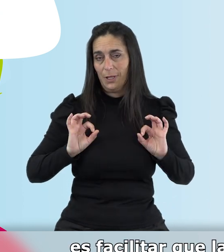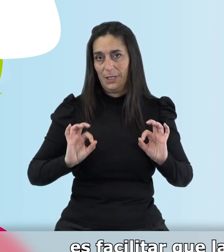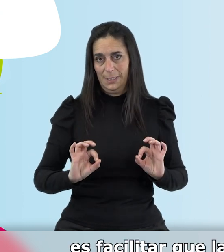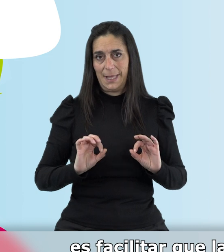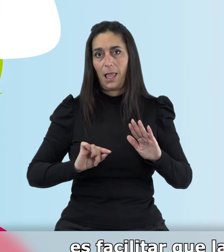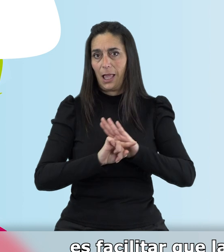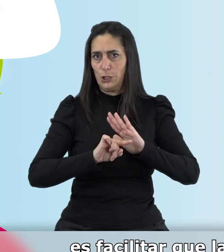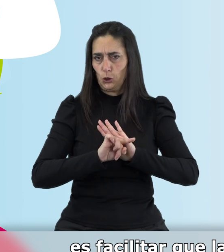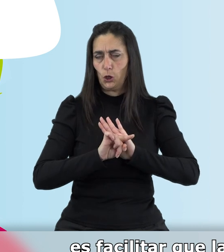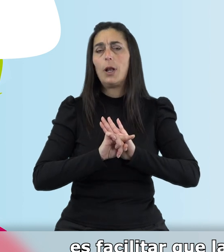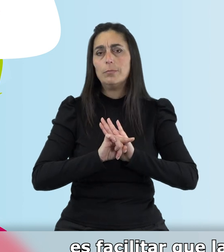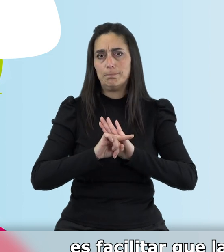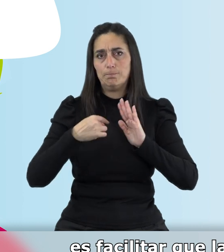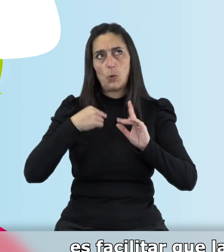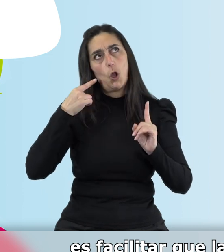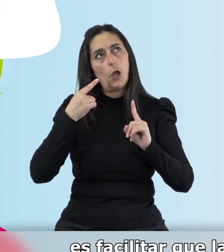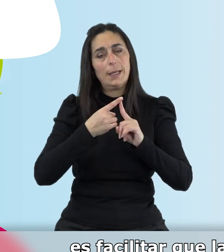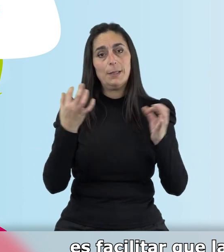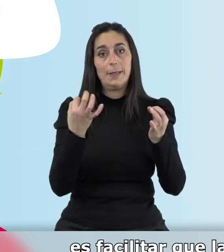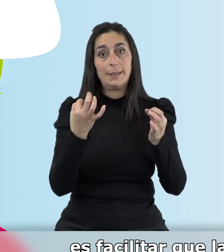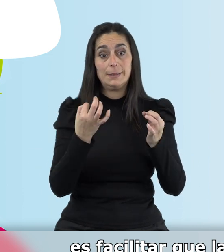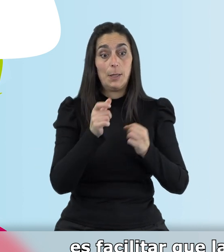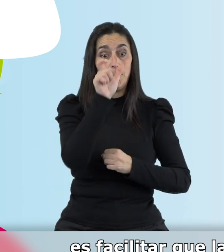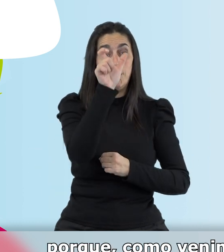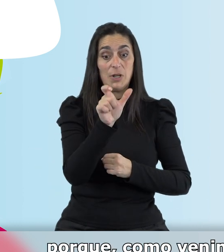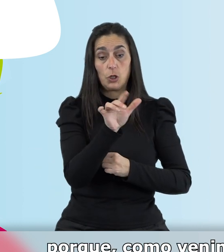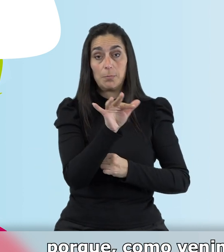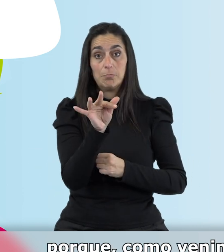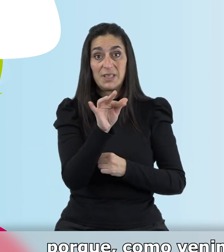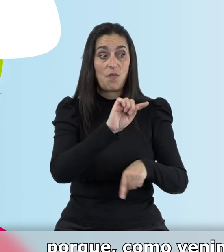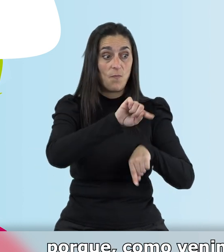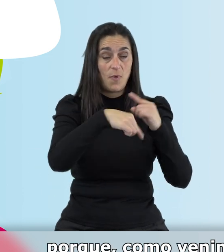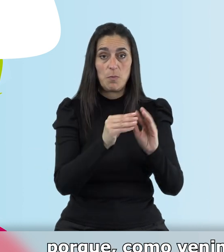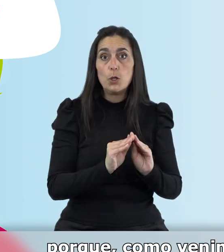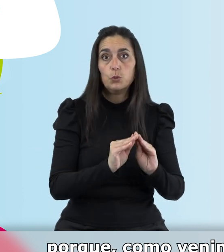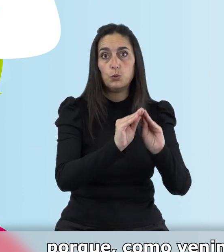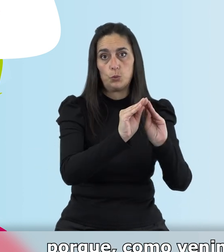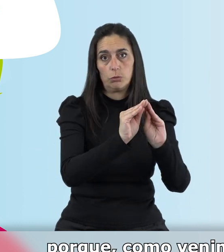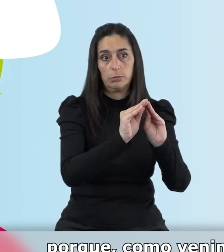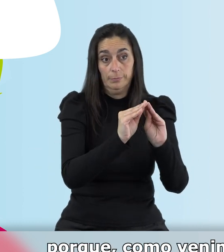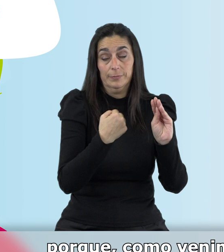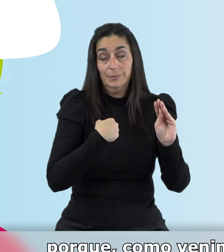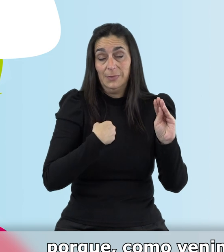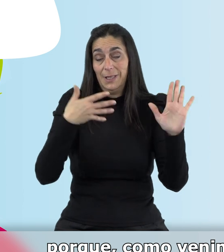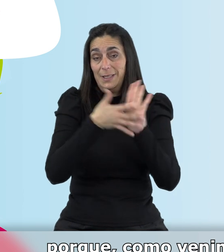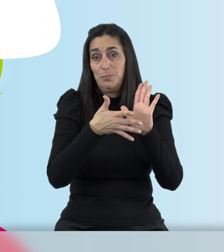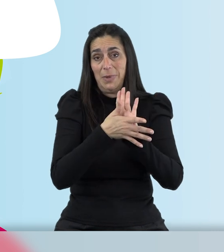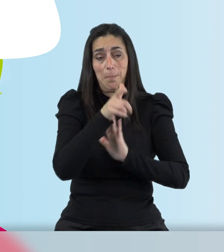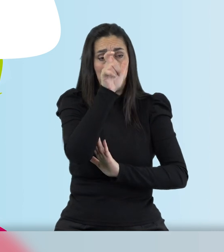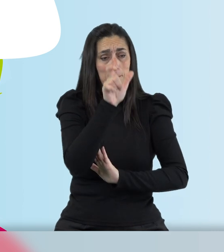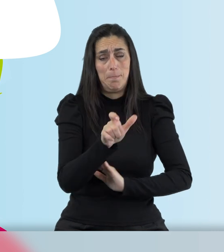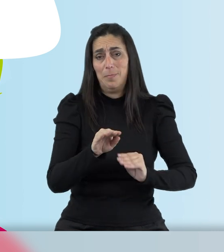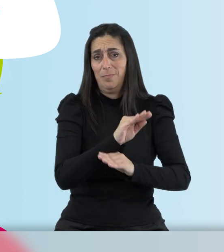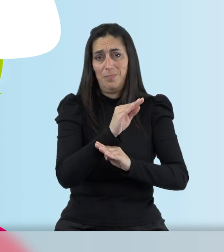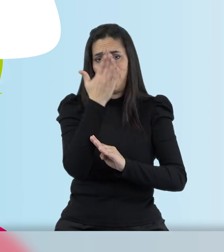facilitar que las personas y las familias de estas personas, porque, bueno, como venimos hablando, son los cuidadores